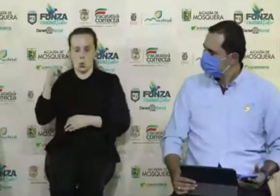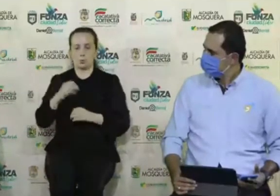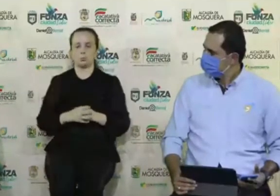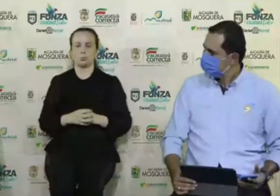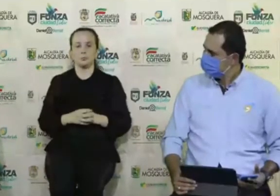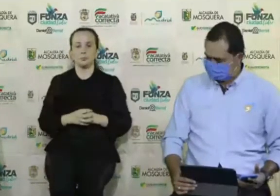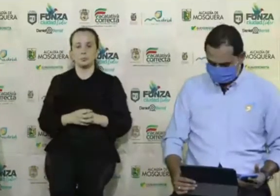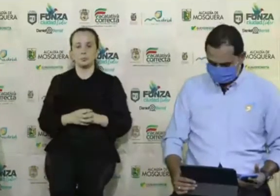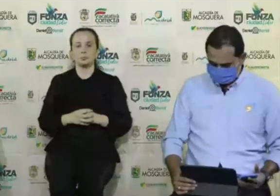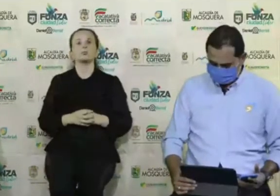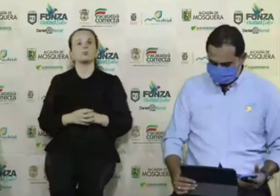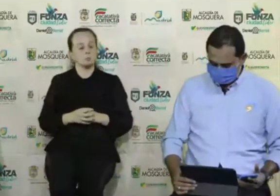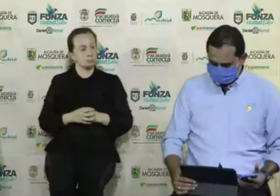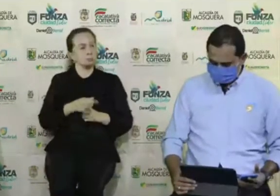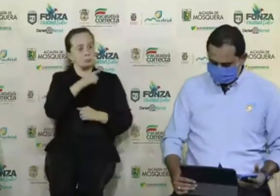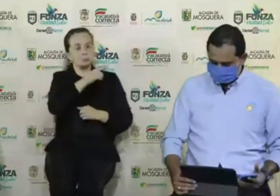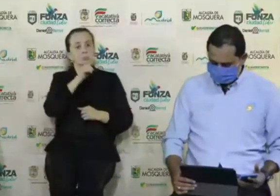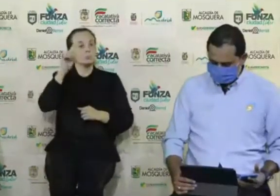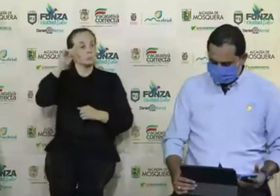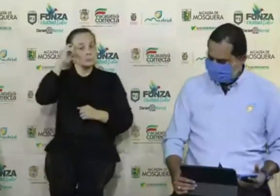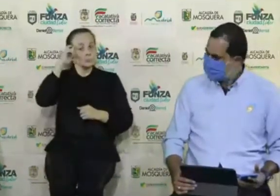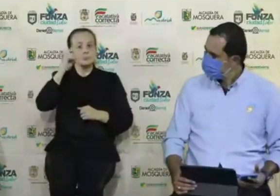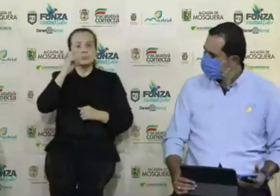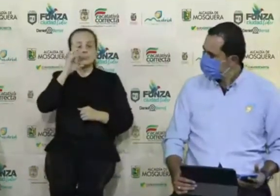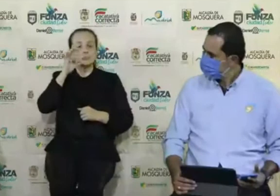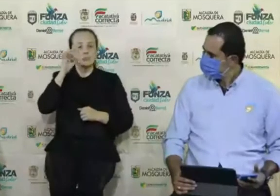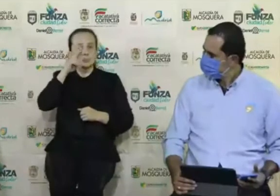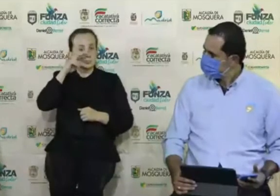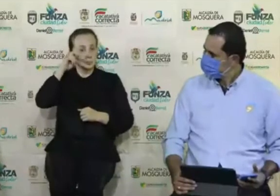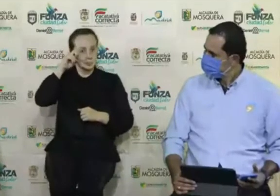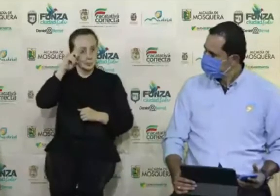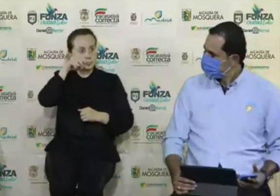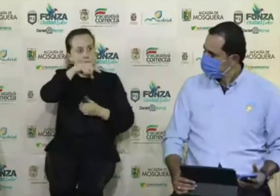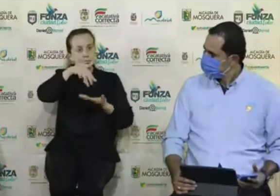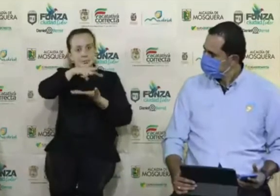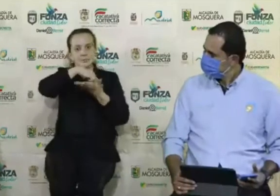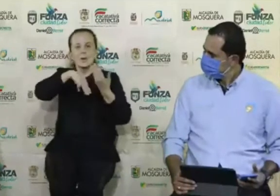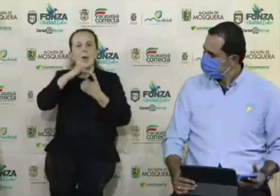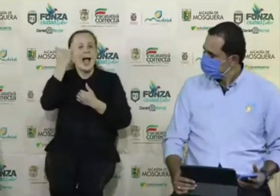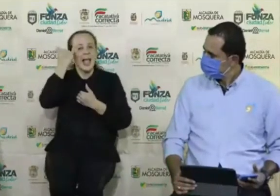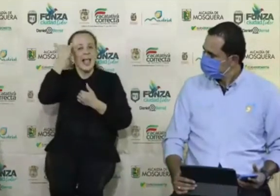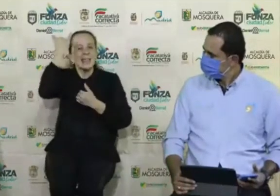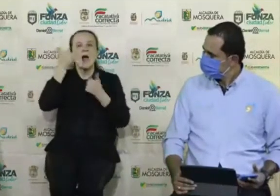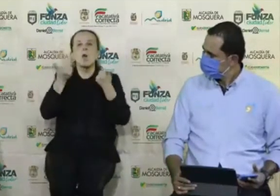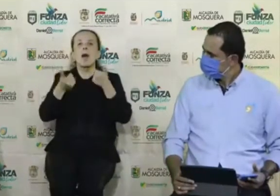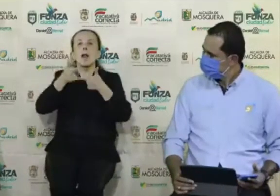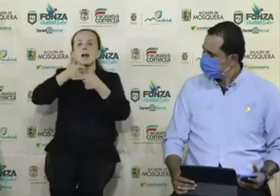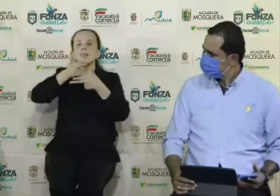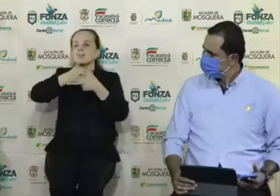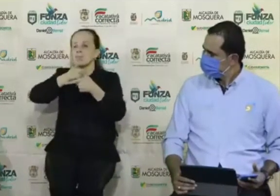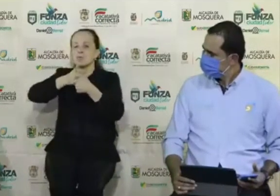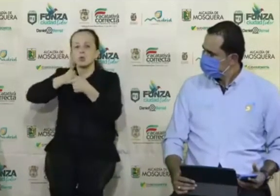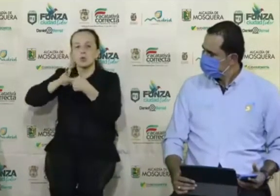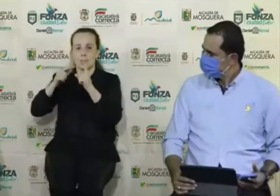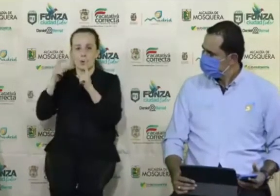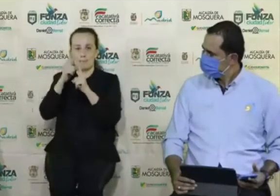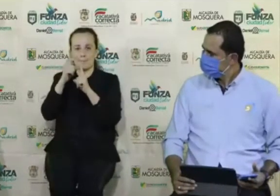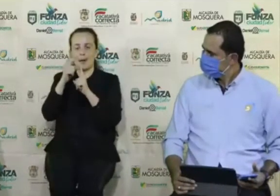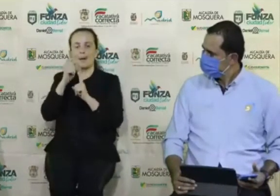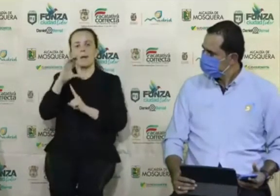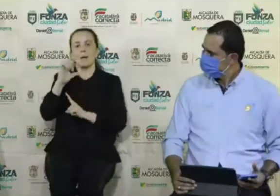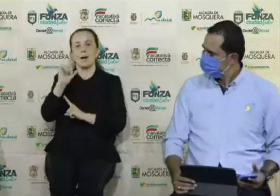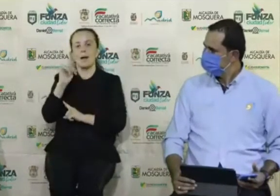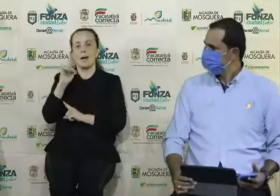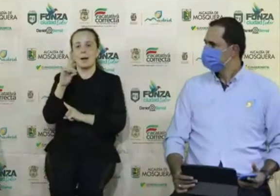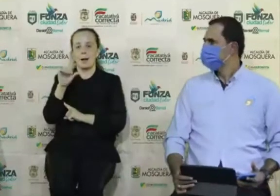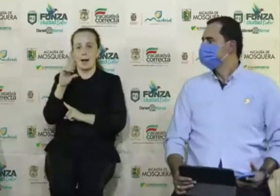Celebramos también la iniciativa de la gobernación de El Plan Candado siendo nuestro municipio uno de los mayores pasos por la